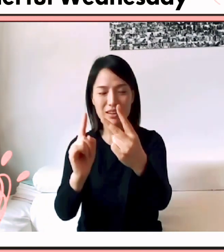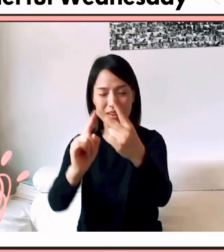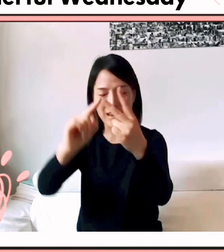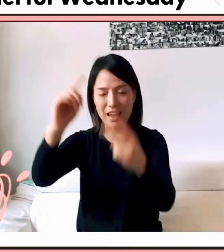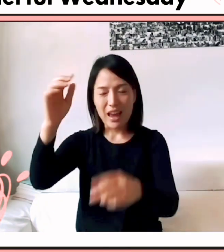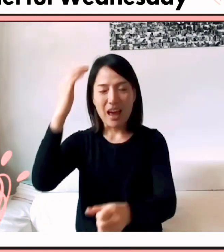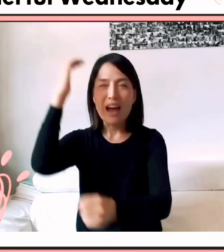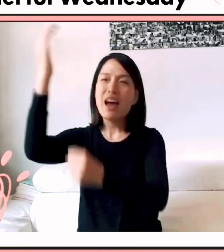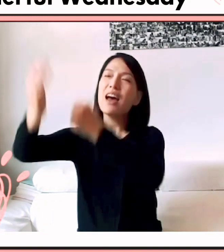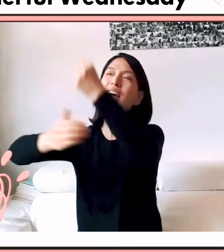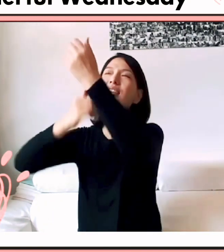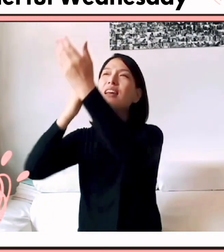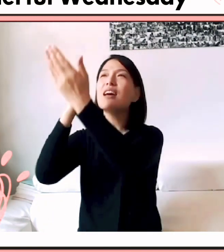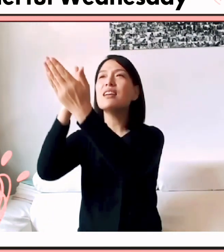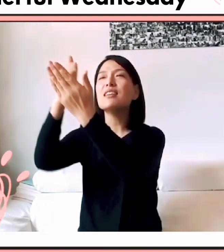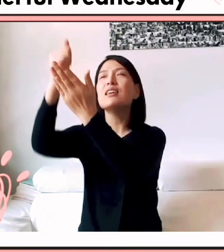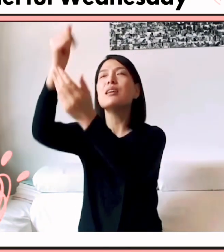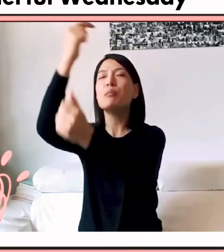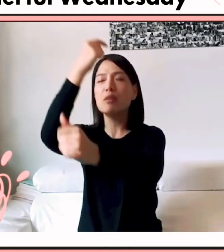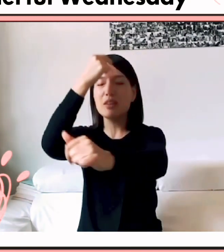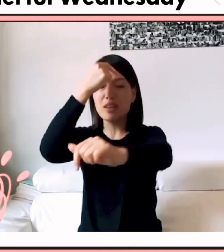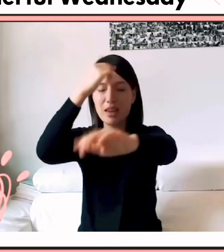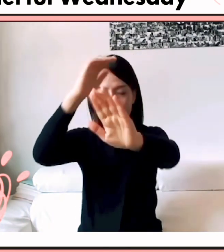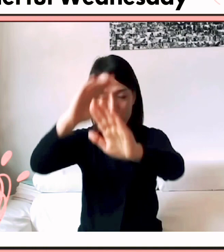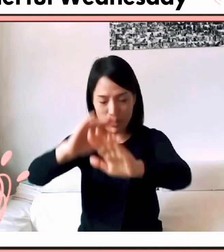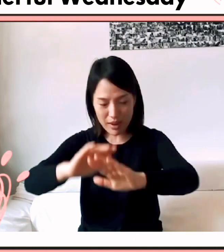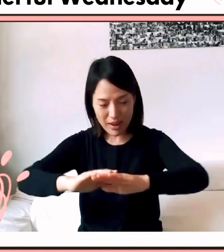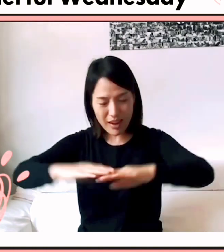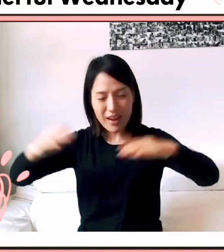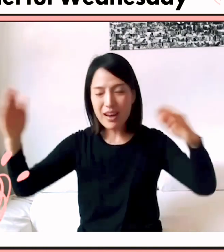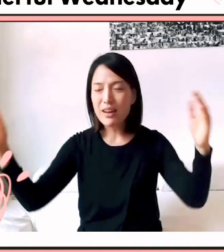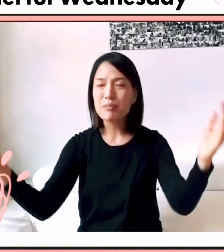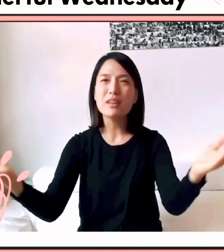하나님을 예배합니다